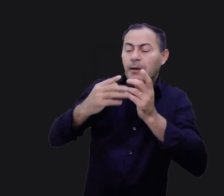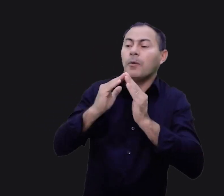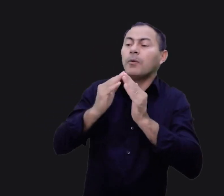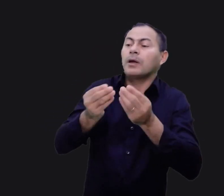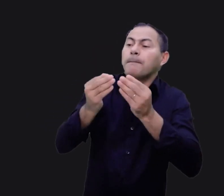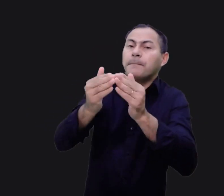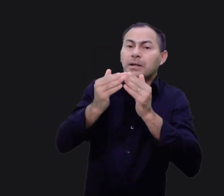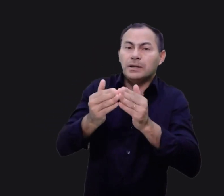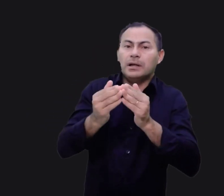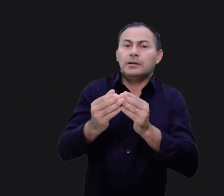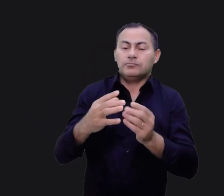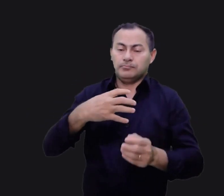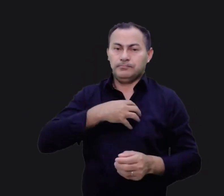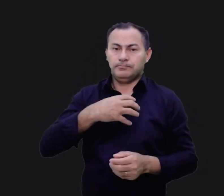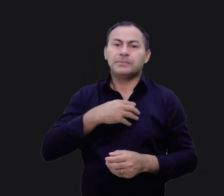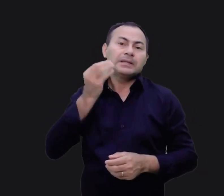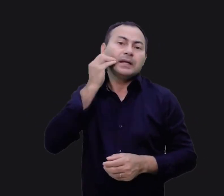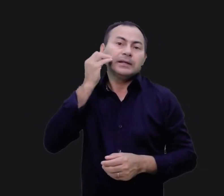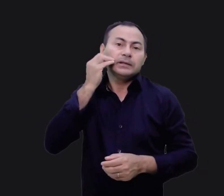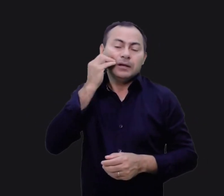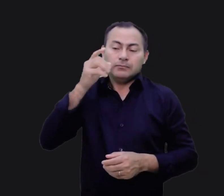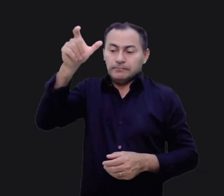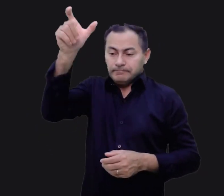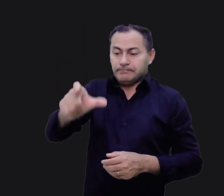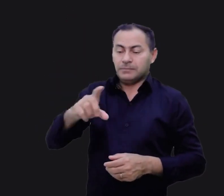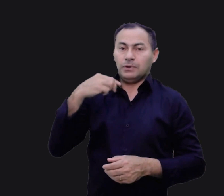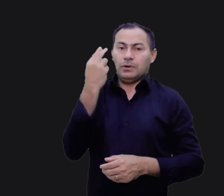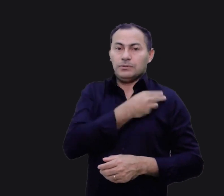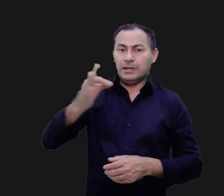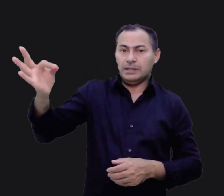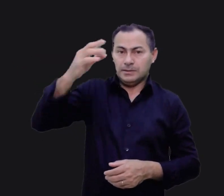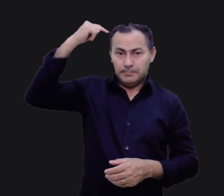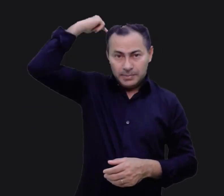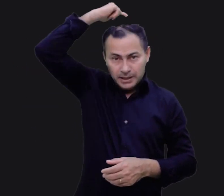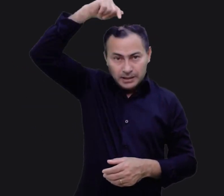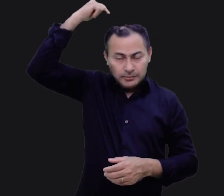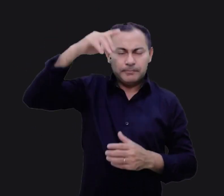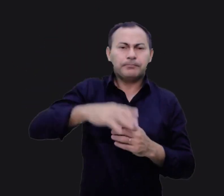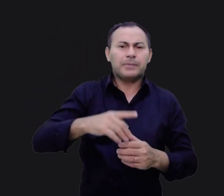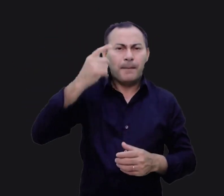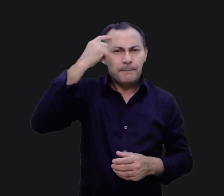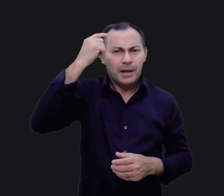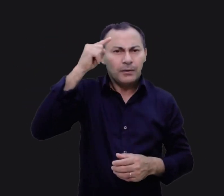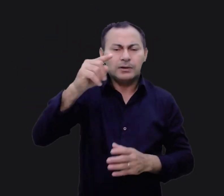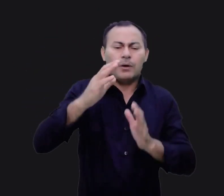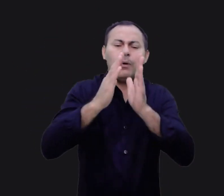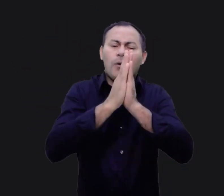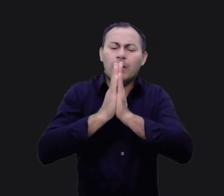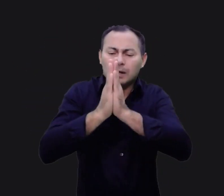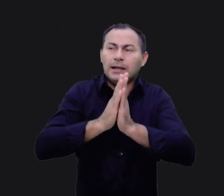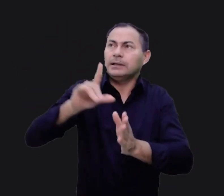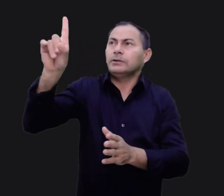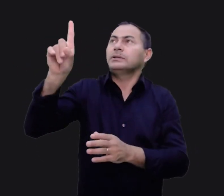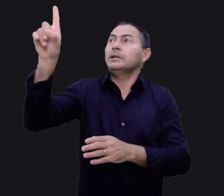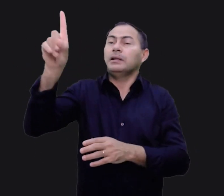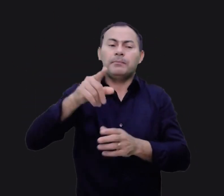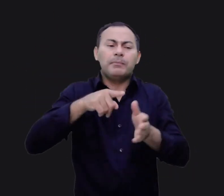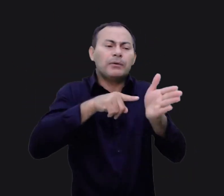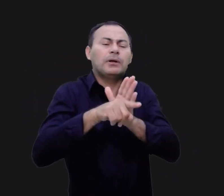pediria? Isso seria uma maneira de testar o caráter de nosso espírito. Imagine se você estivesse orando a Deus e ele perguntasse.